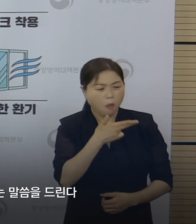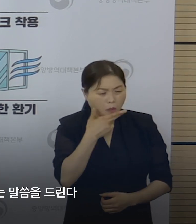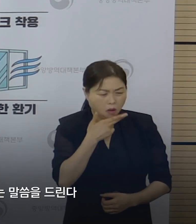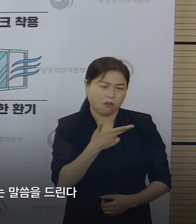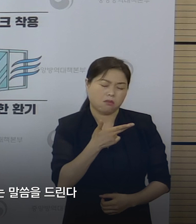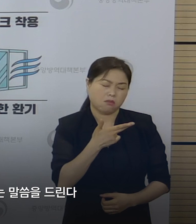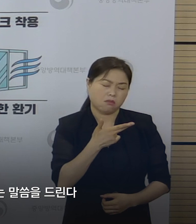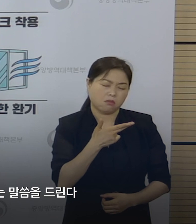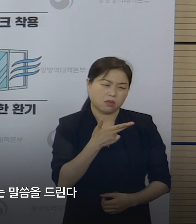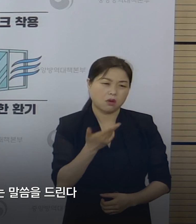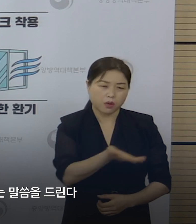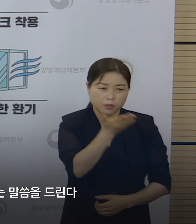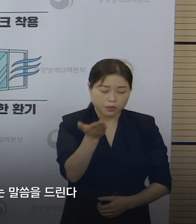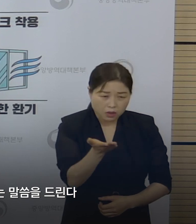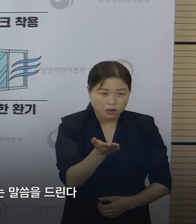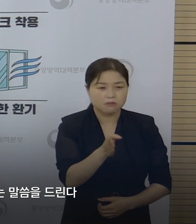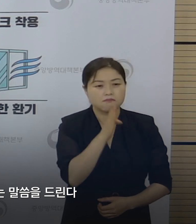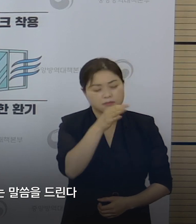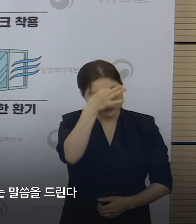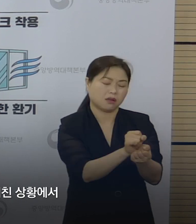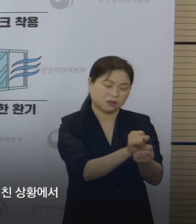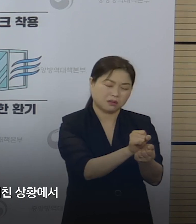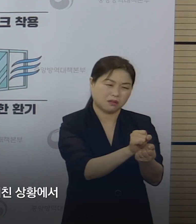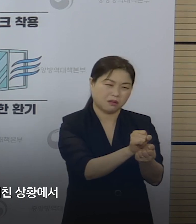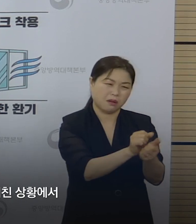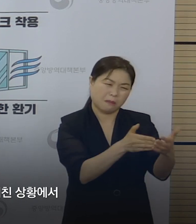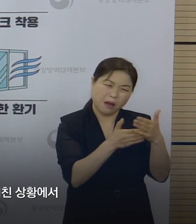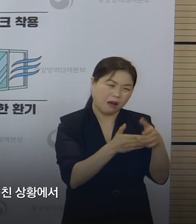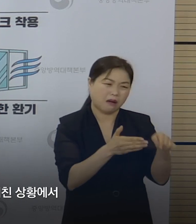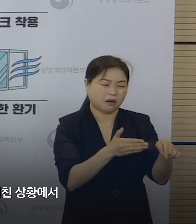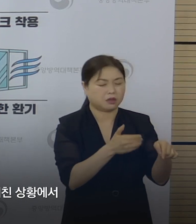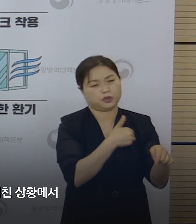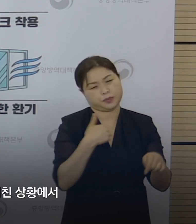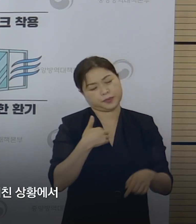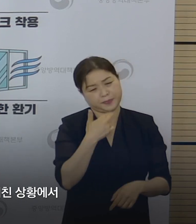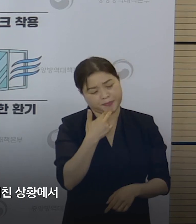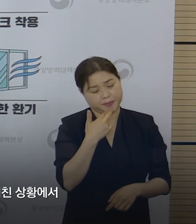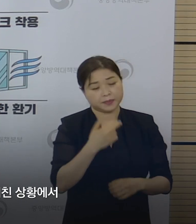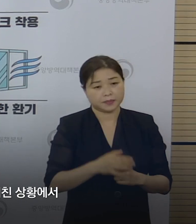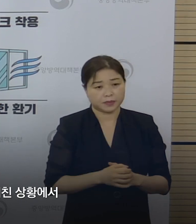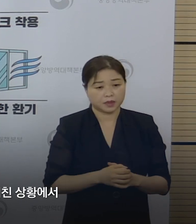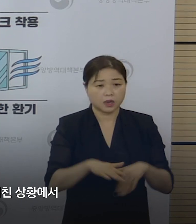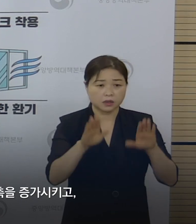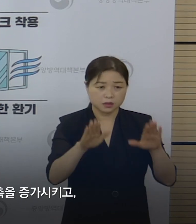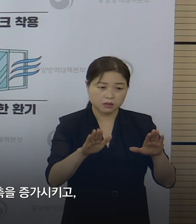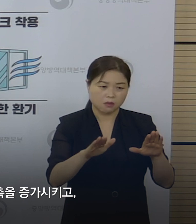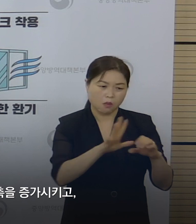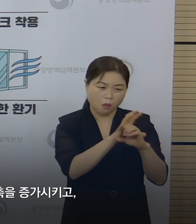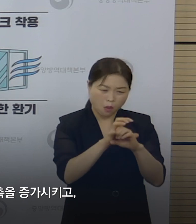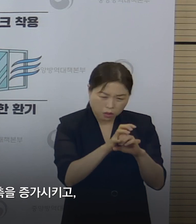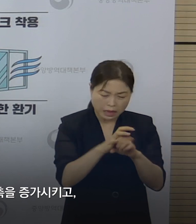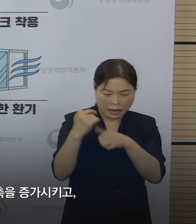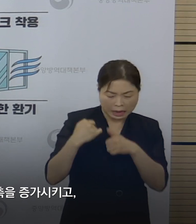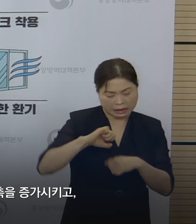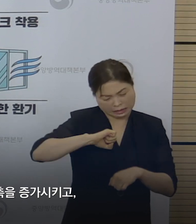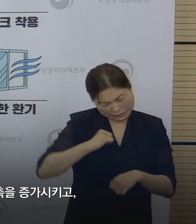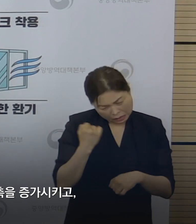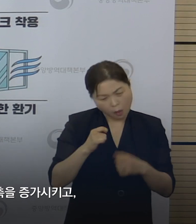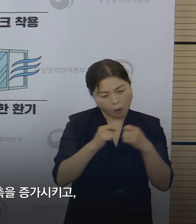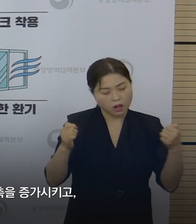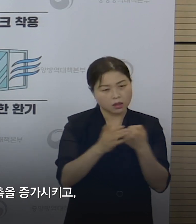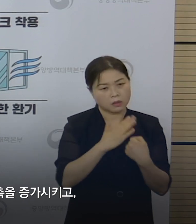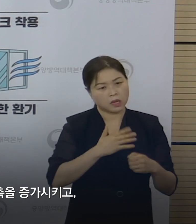국민들께 송구하다는 말씀을 드립니다. 오랜 코로나 대응으로 모두가 지친 상황에서 거리 두기 완화 신호가